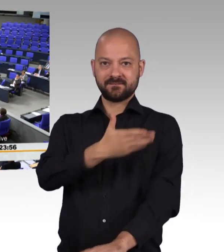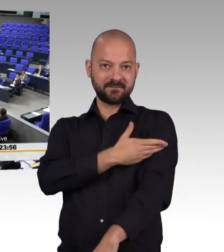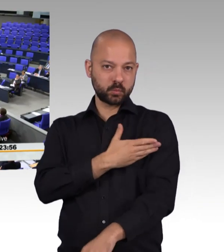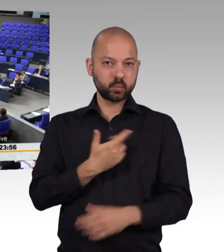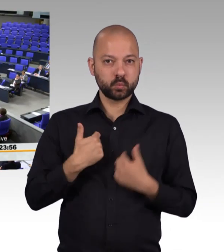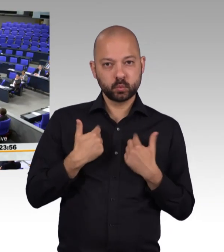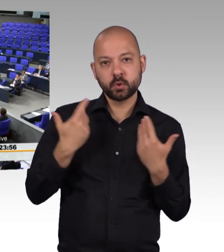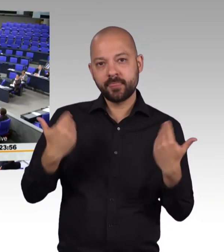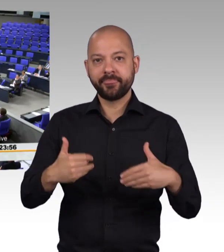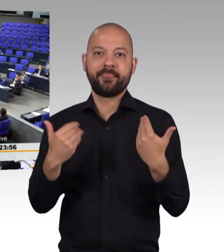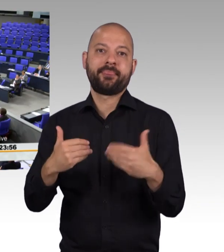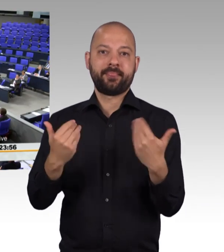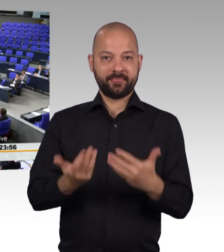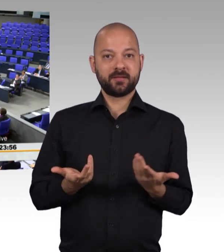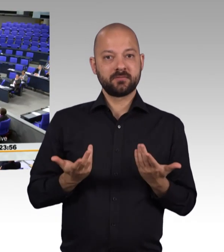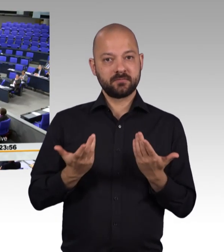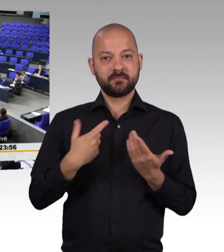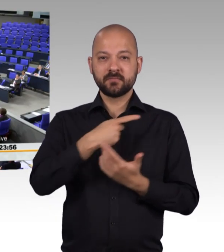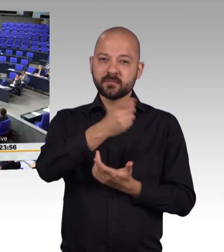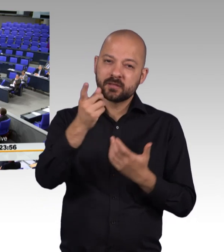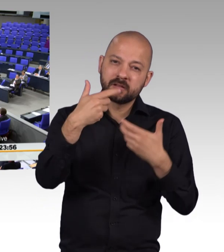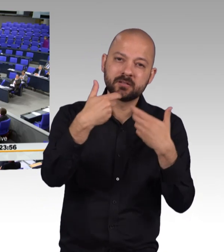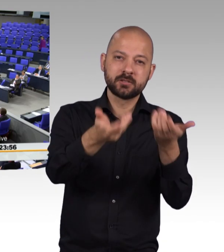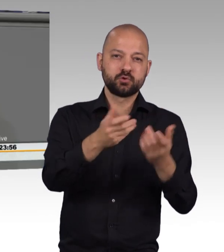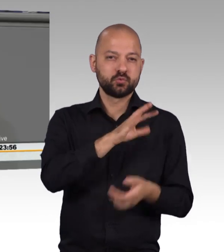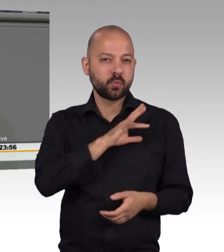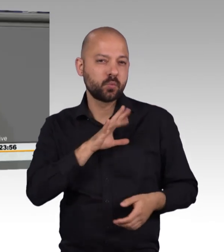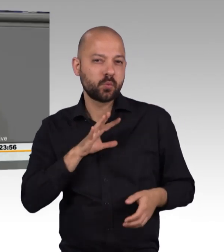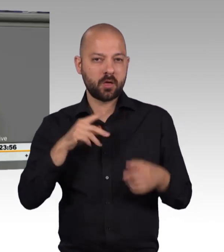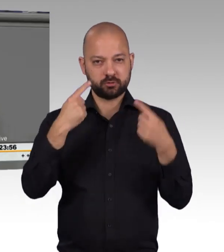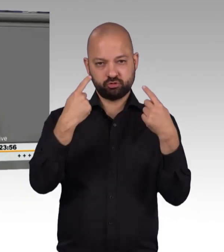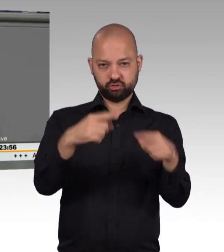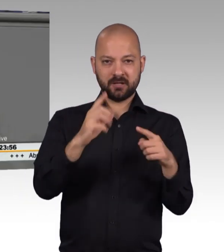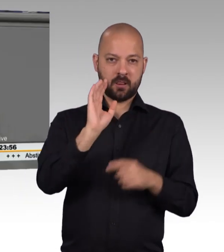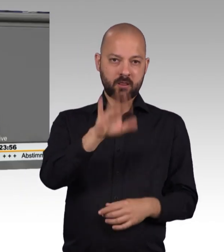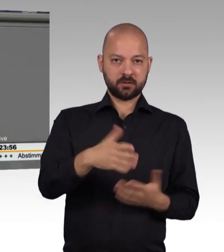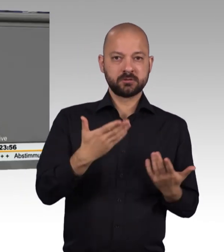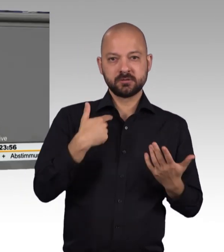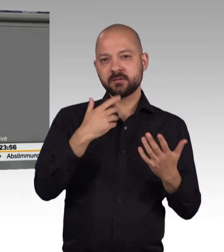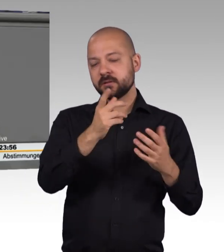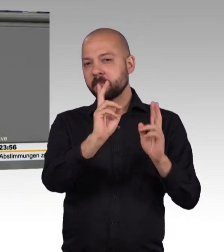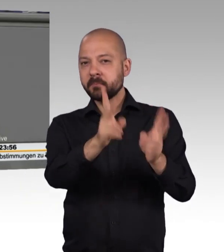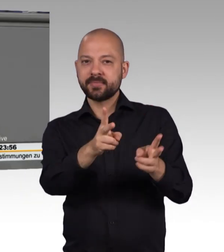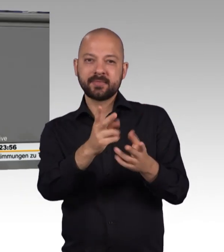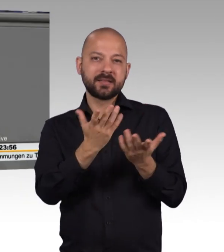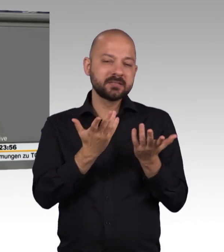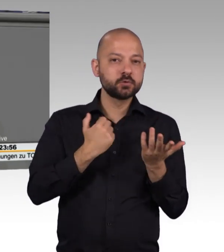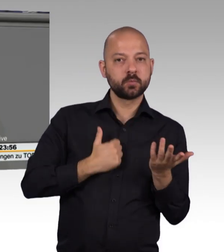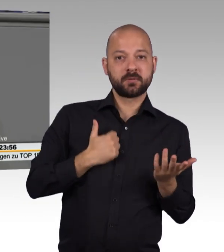euch so lange im Stich gelassen haben, dass wir euch hängen gelassen haben. Und wenn Grüne, FDP und Linke